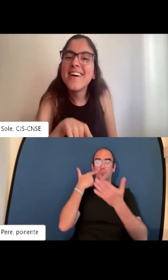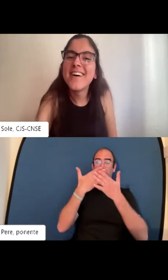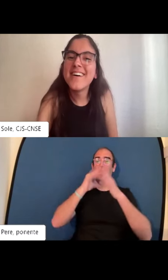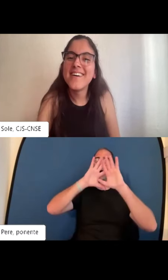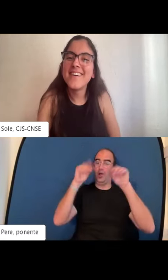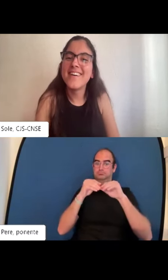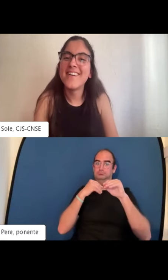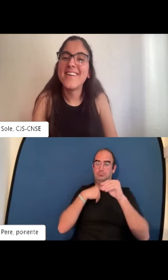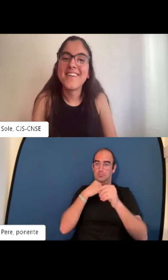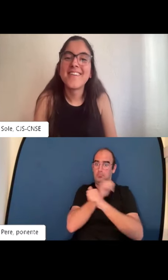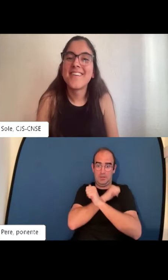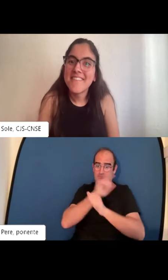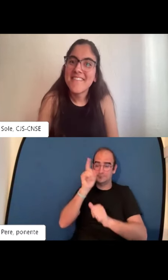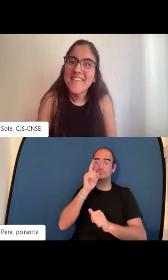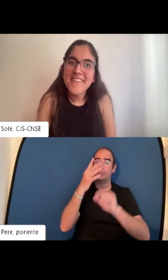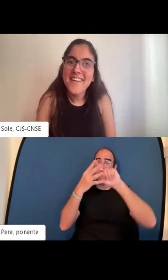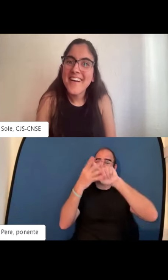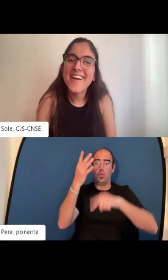soy? ¿tú qué rol tienes más?